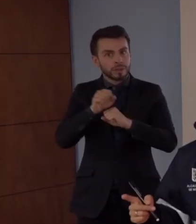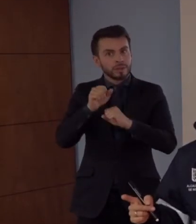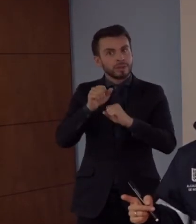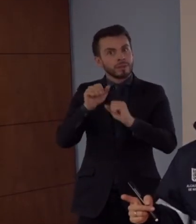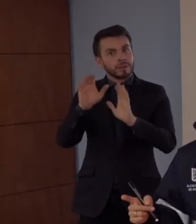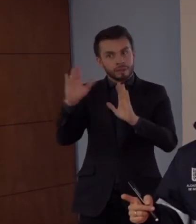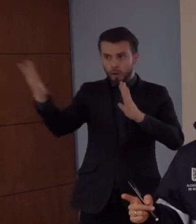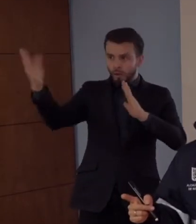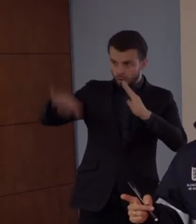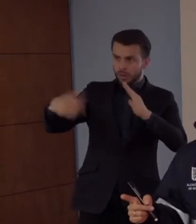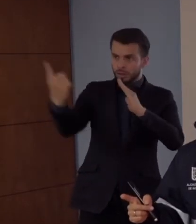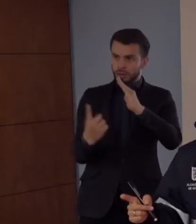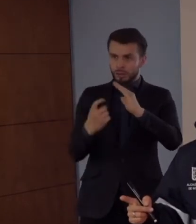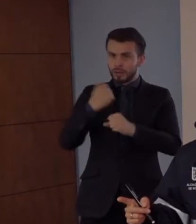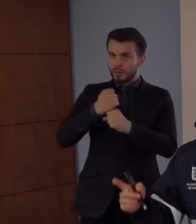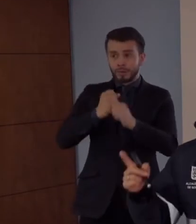casa.